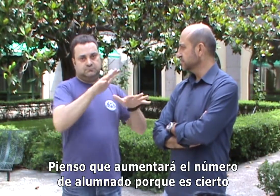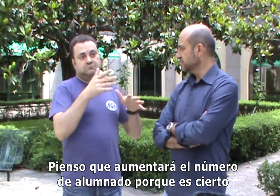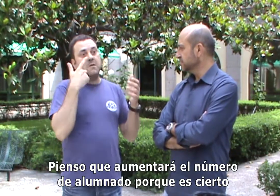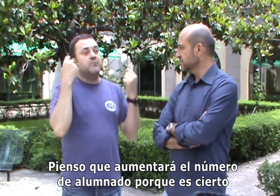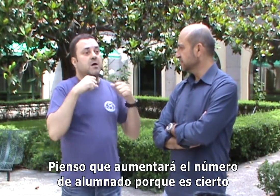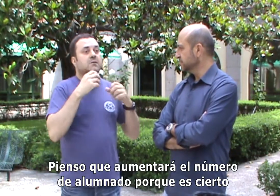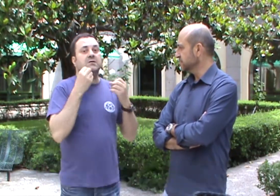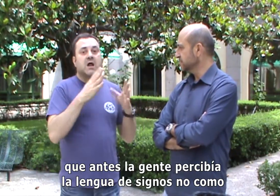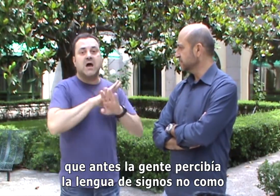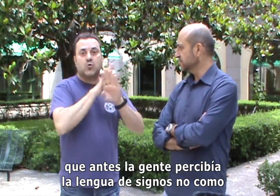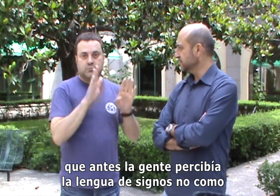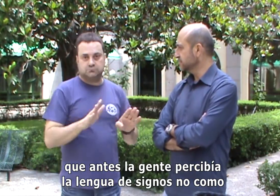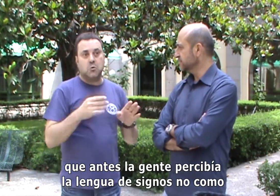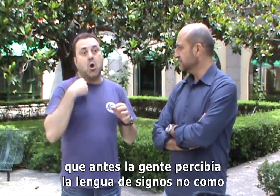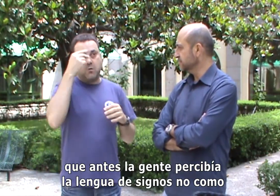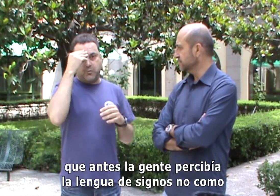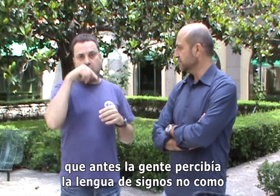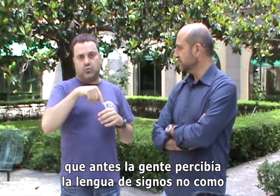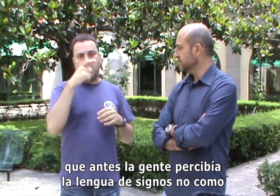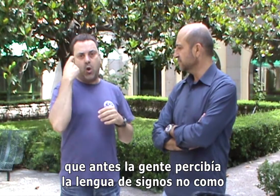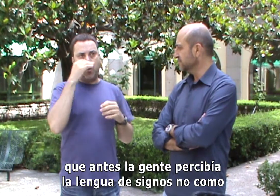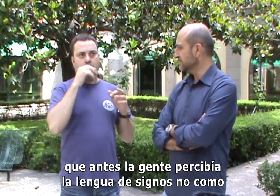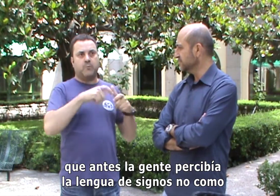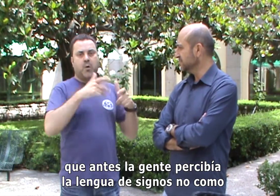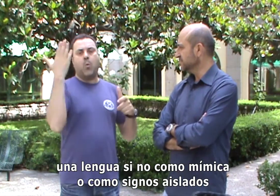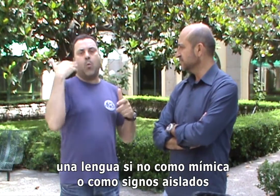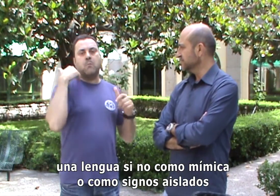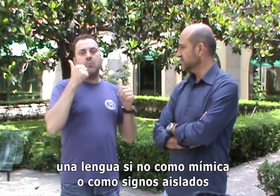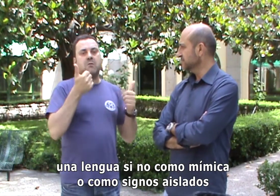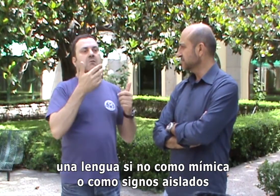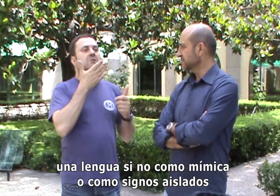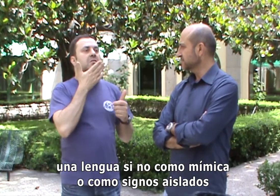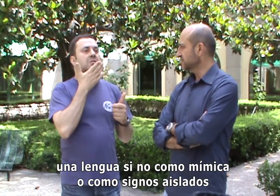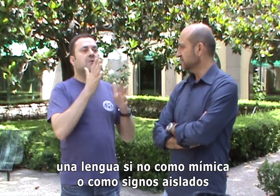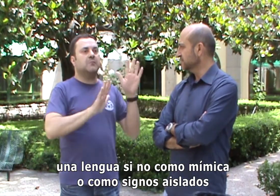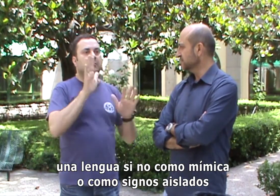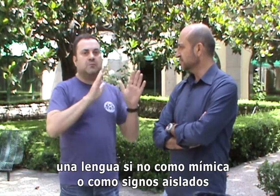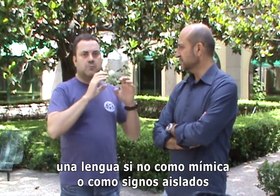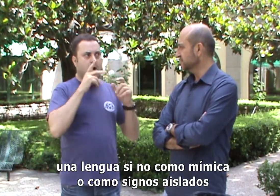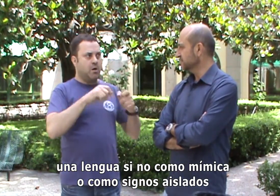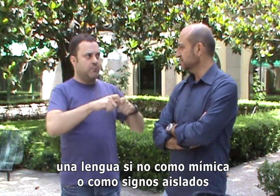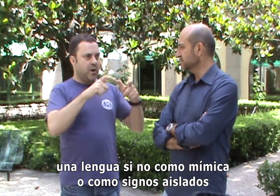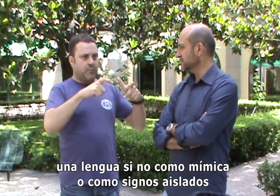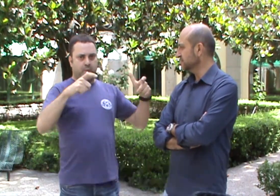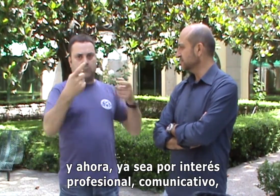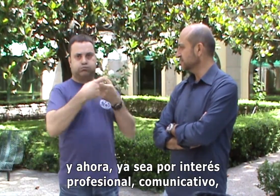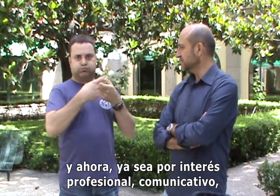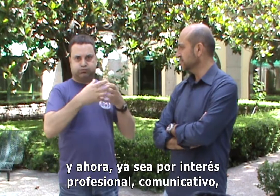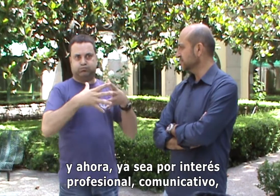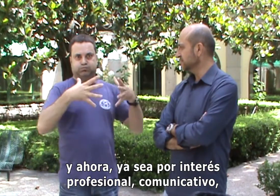porque es cierto que antes la gente percibía la lengua de signos no como una lengua, sino como mímica o como signos aislados. Y ahora, ya